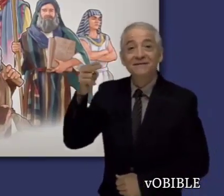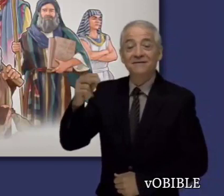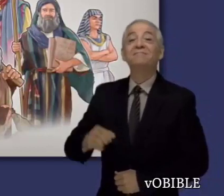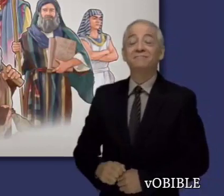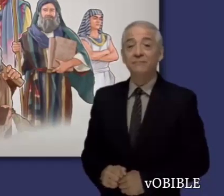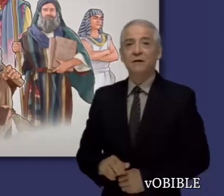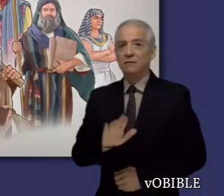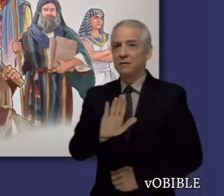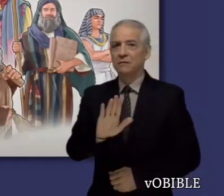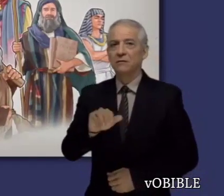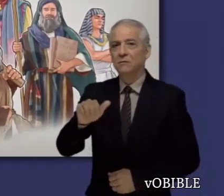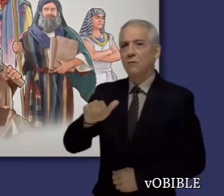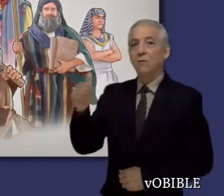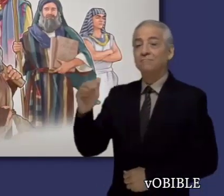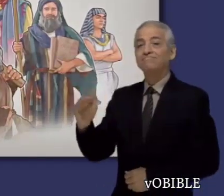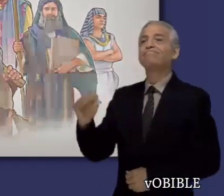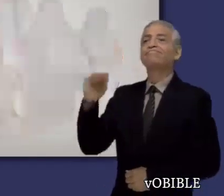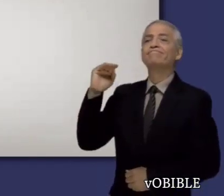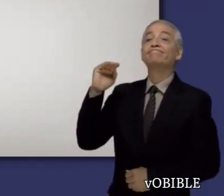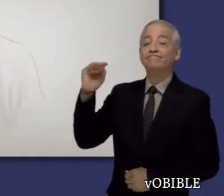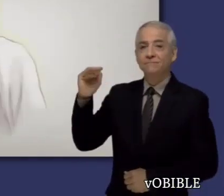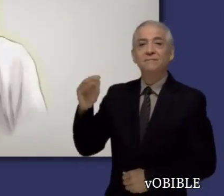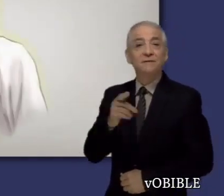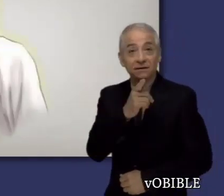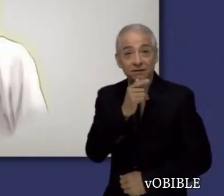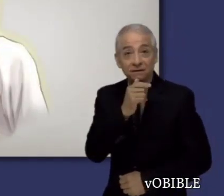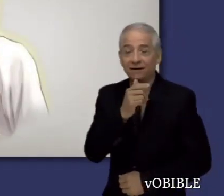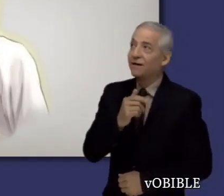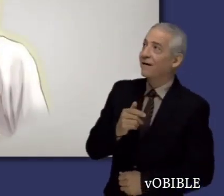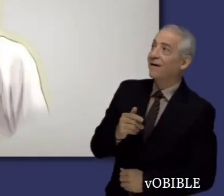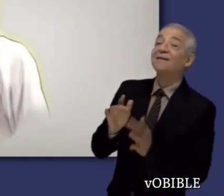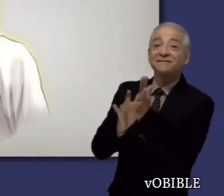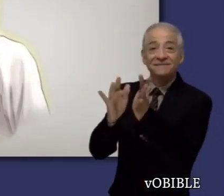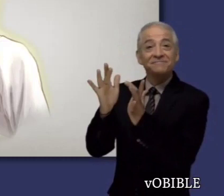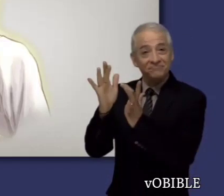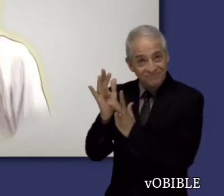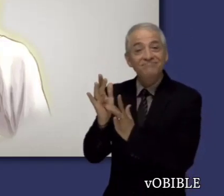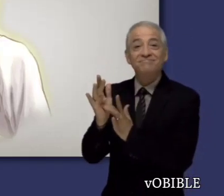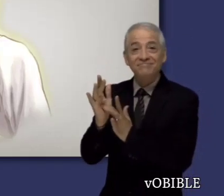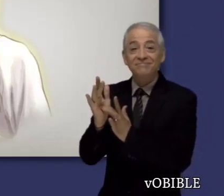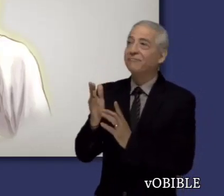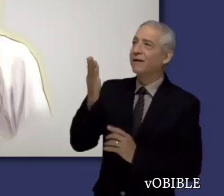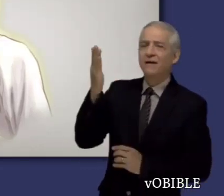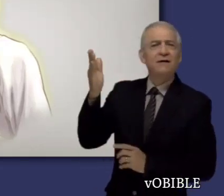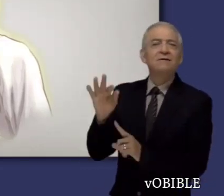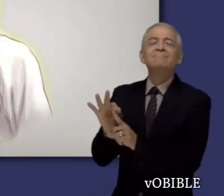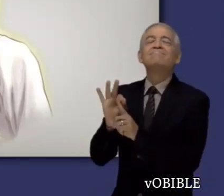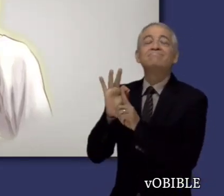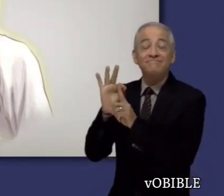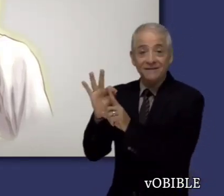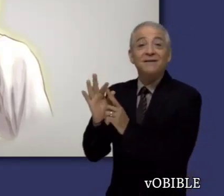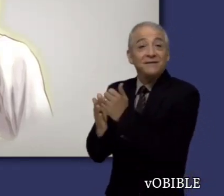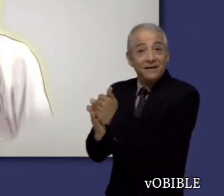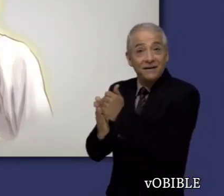Luego dirige su atención al mayor testigo de todos, Jesucristo, que es el agente principal y perfeccionador